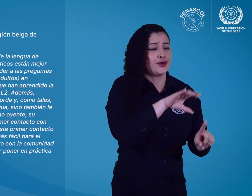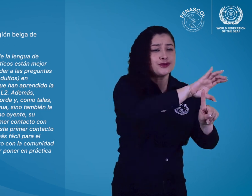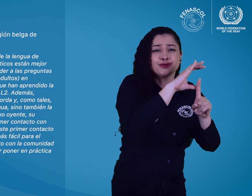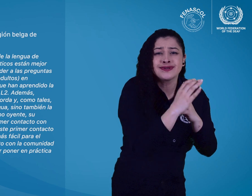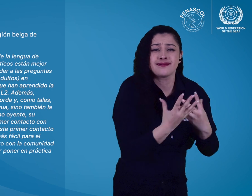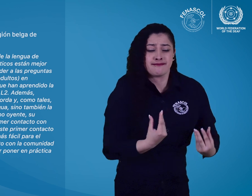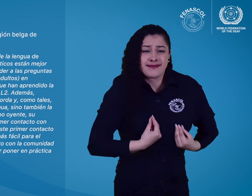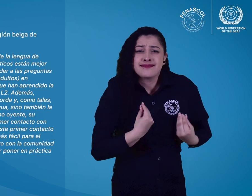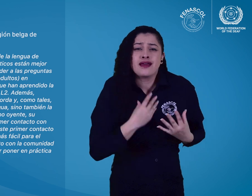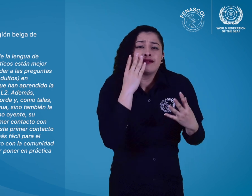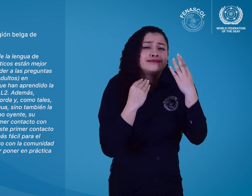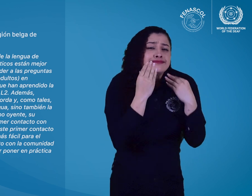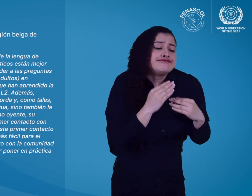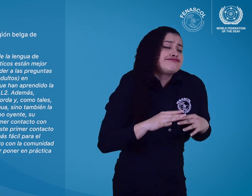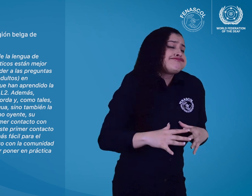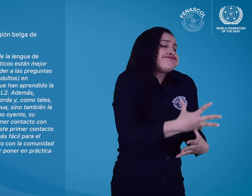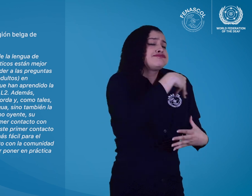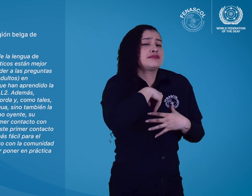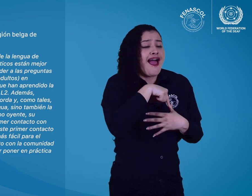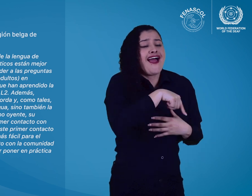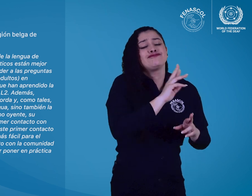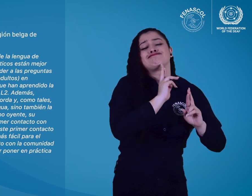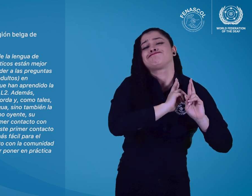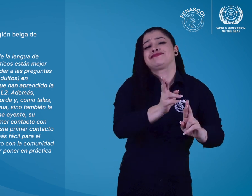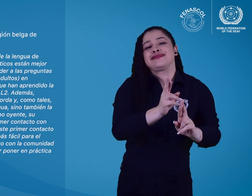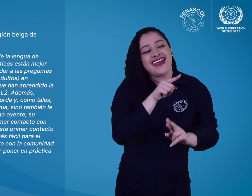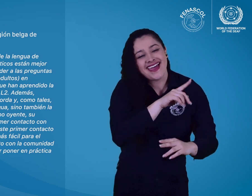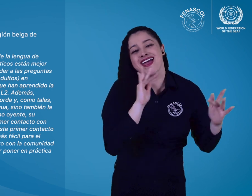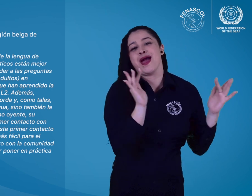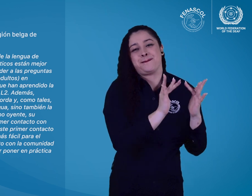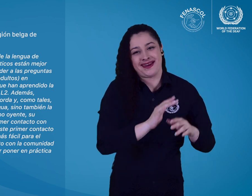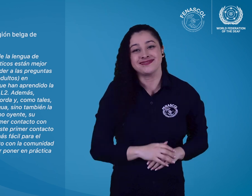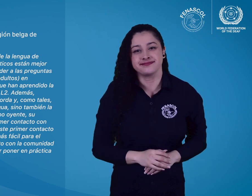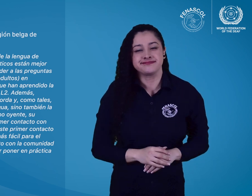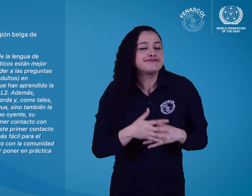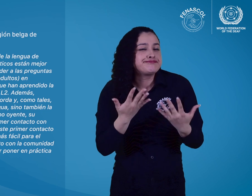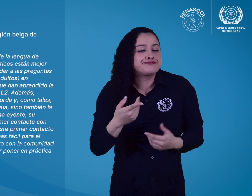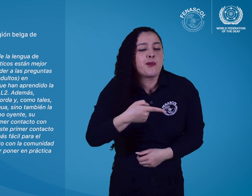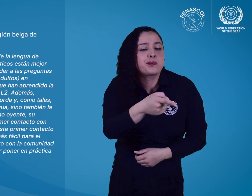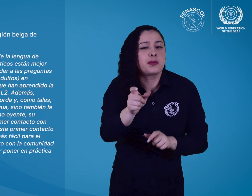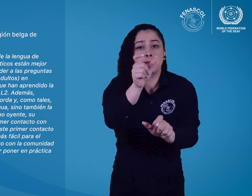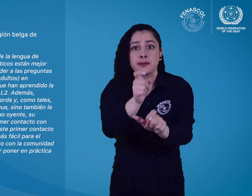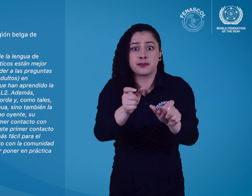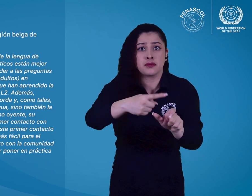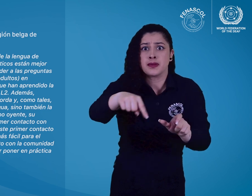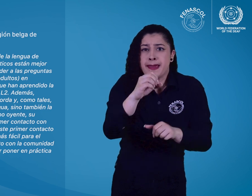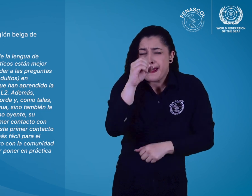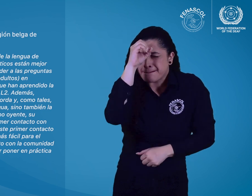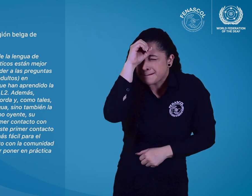menudo, para el alumno oyente, su profesor de lengua de señas representa